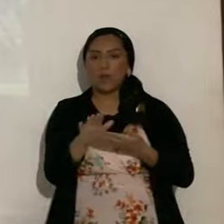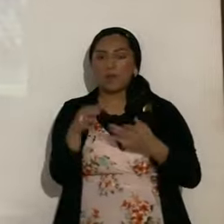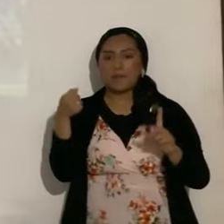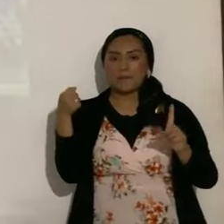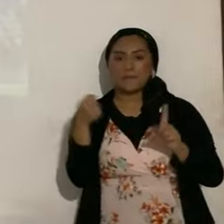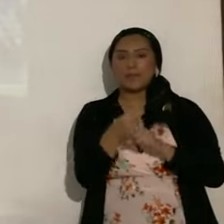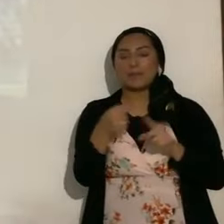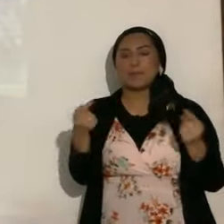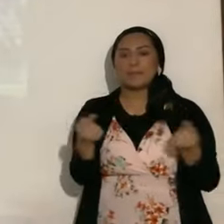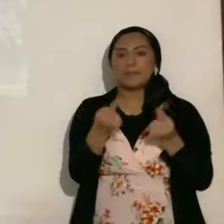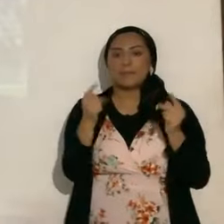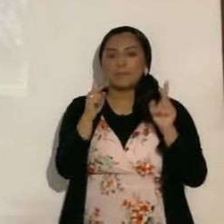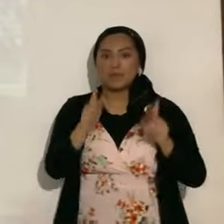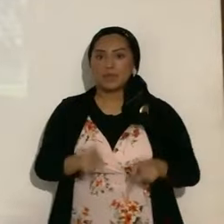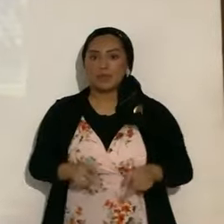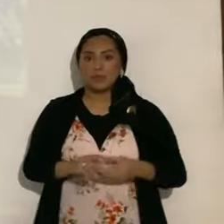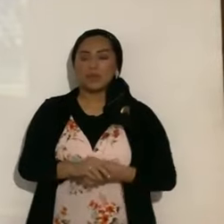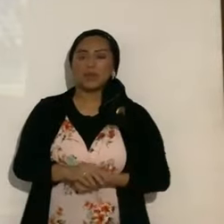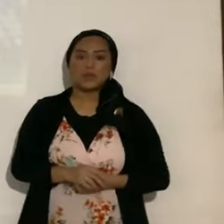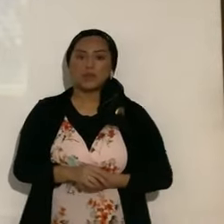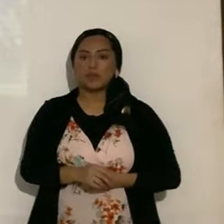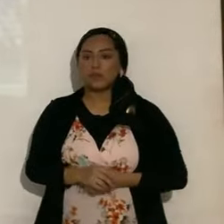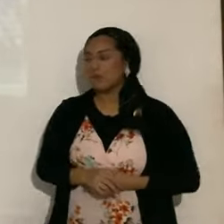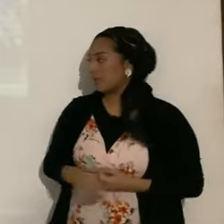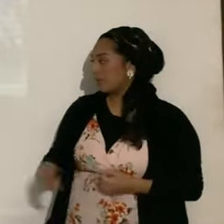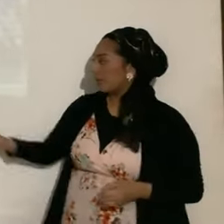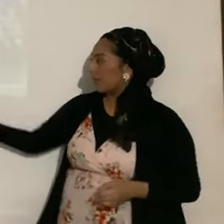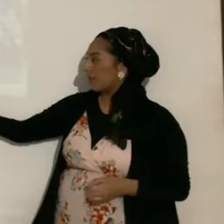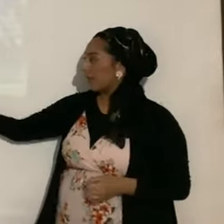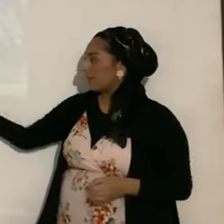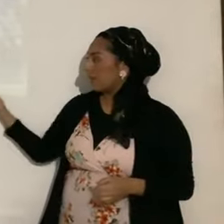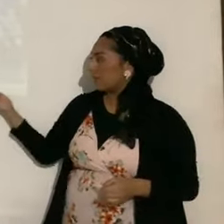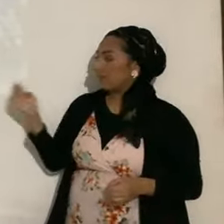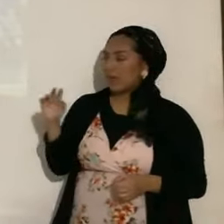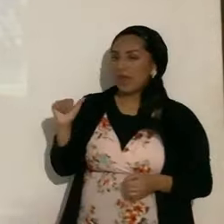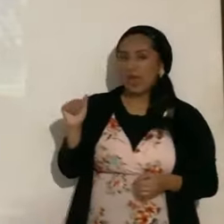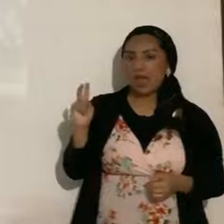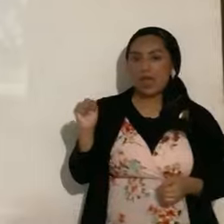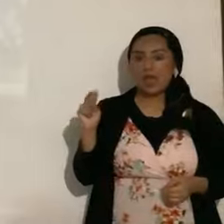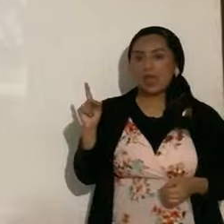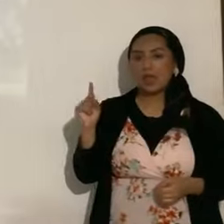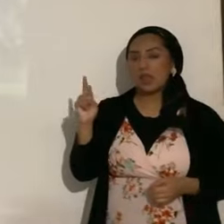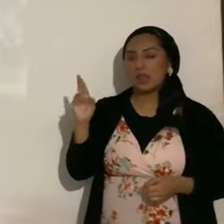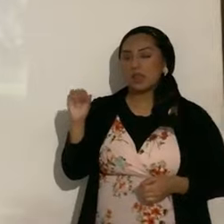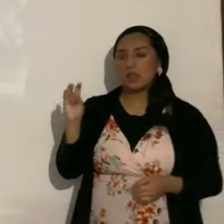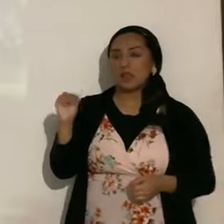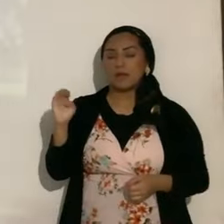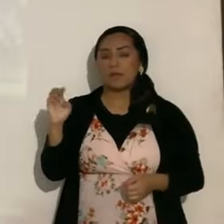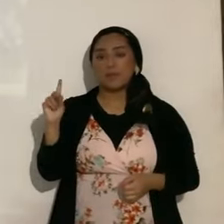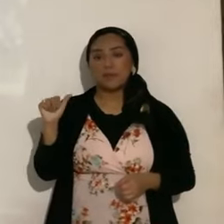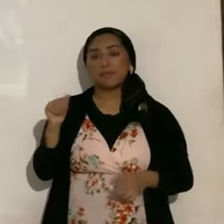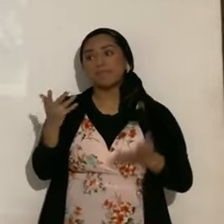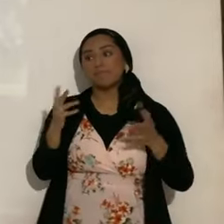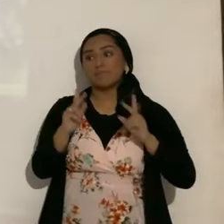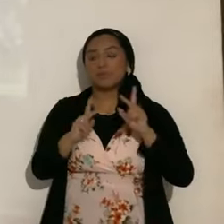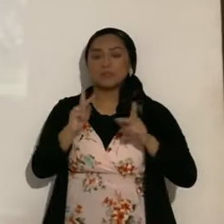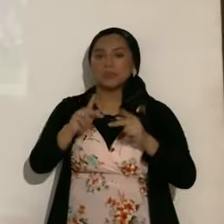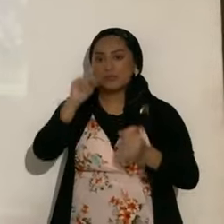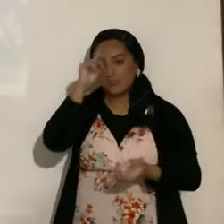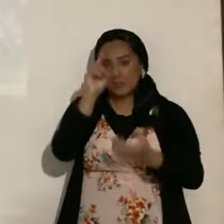impíos. Andrómeda, en la parte inferior de la pantalla, bueno, la gente ha creído en mitos, o